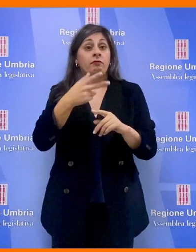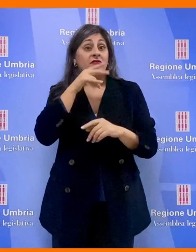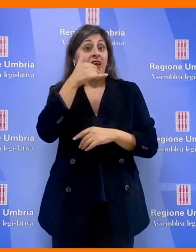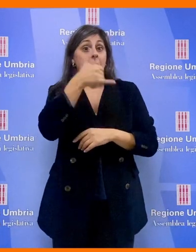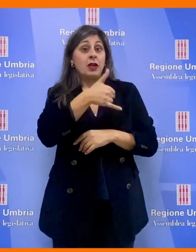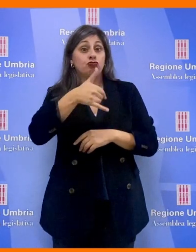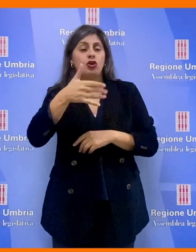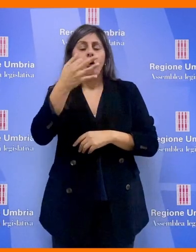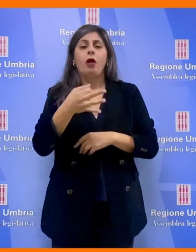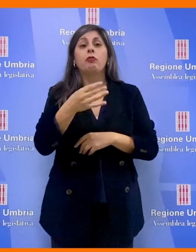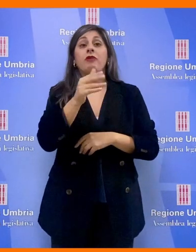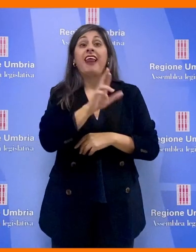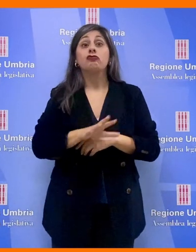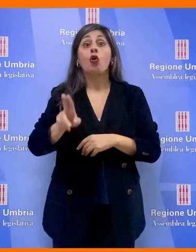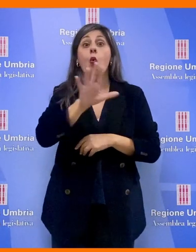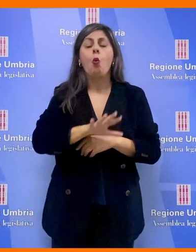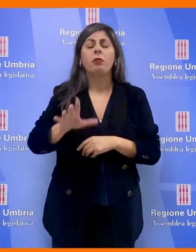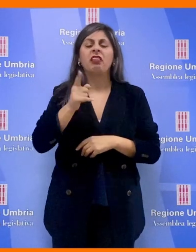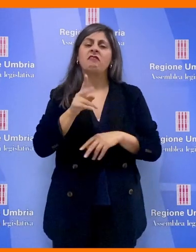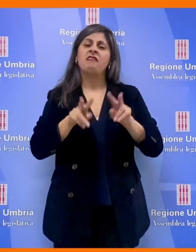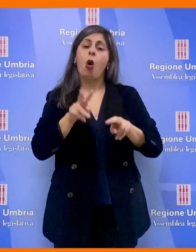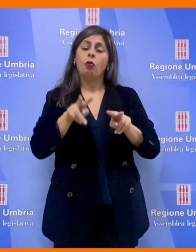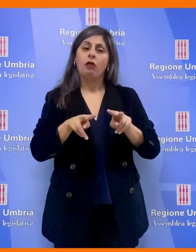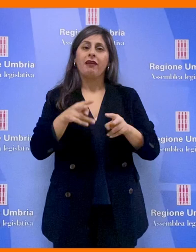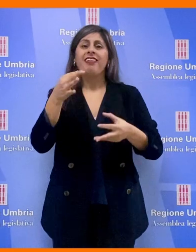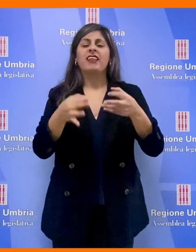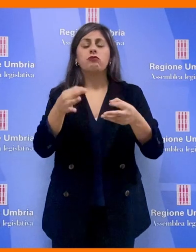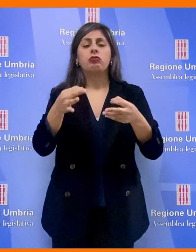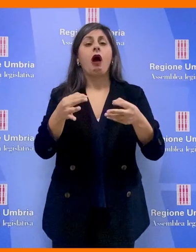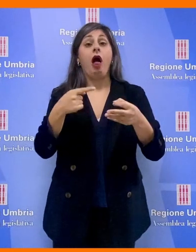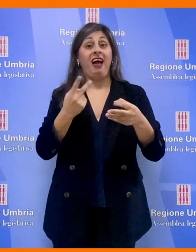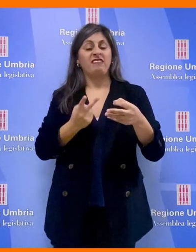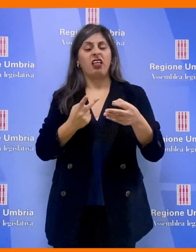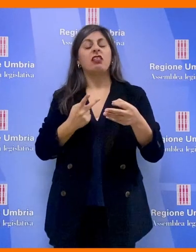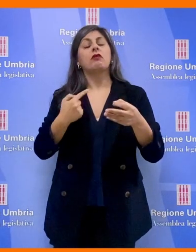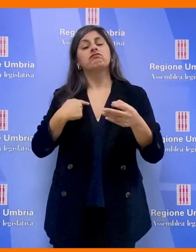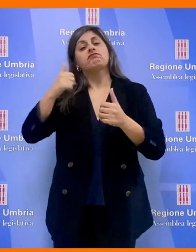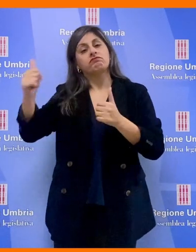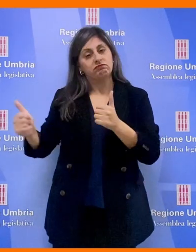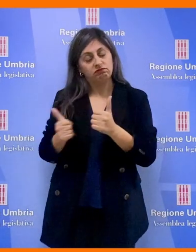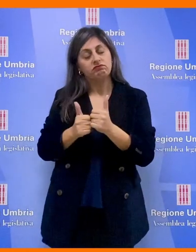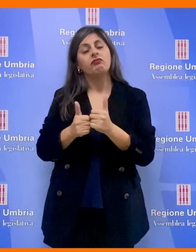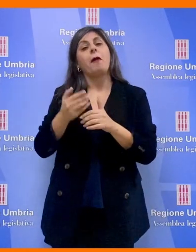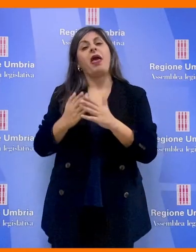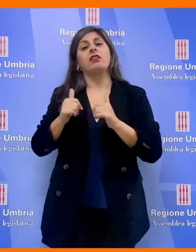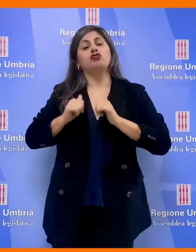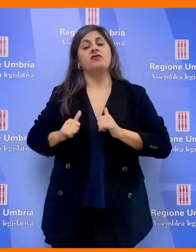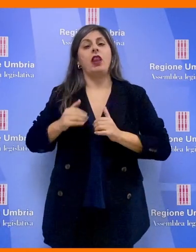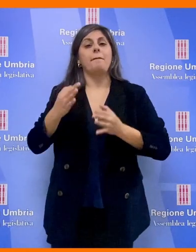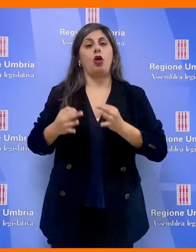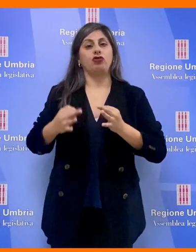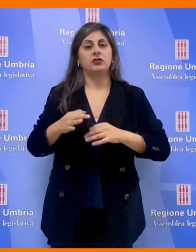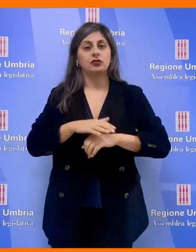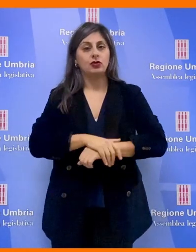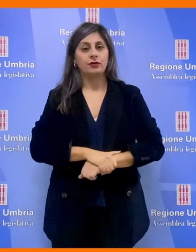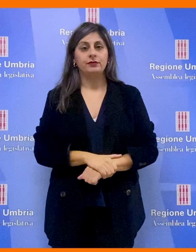di femminicidio avvenuti sul territorio regionale la costituzione di parte civile al fianco delle vittime nei processi.